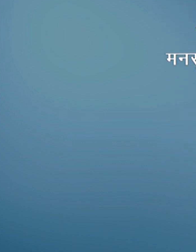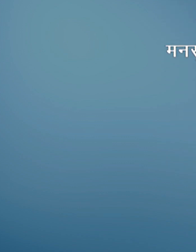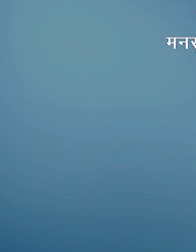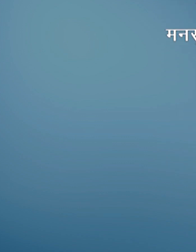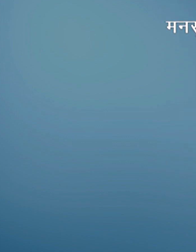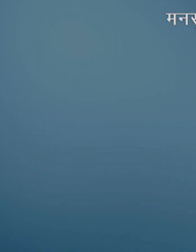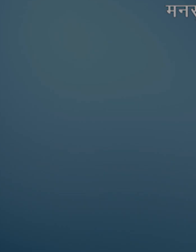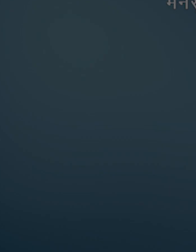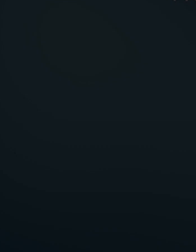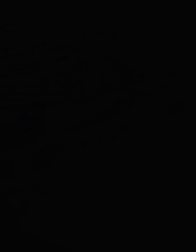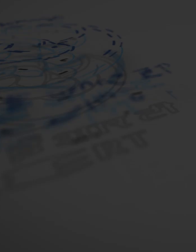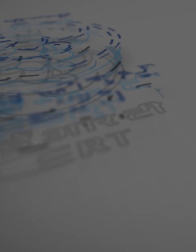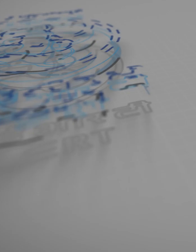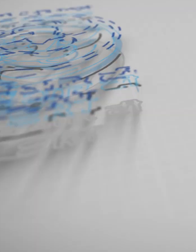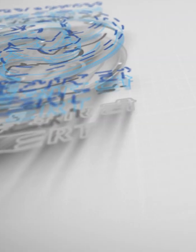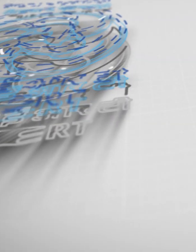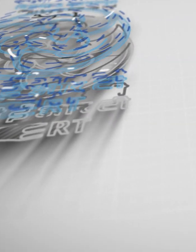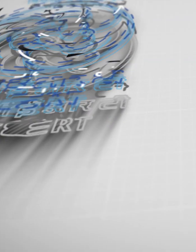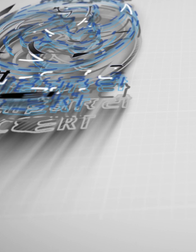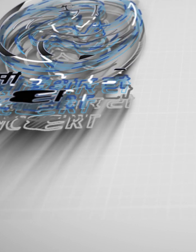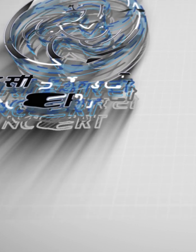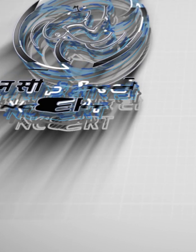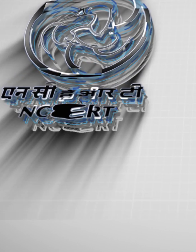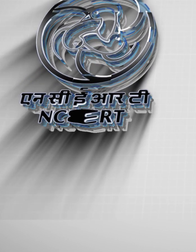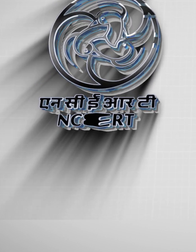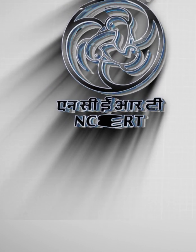के हाथे तुर वहाथी पूर नहीं झाल लिए पूर पुर